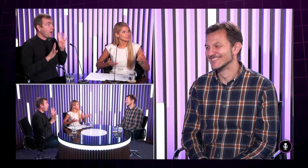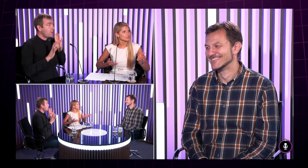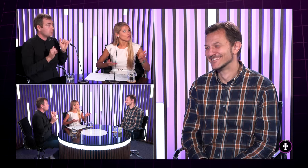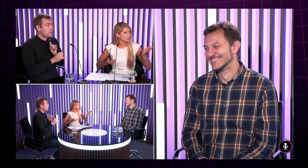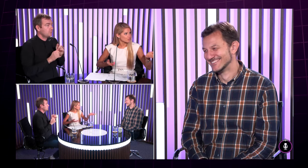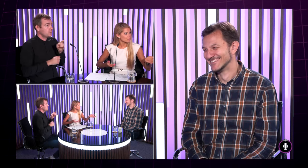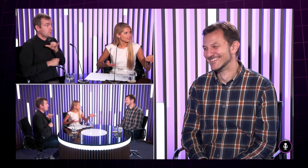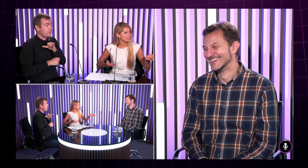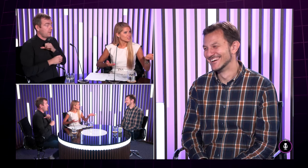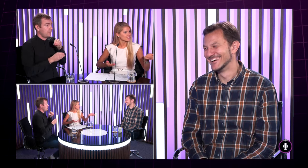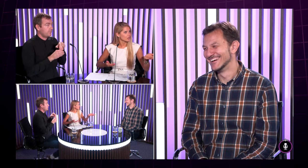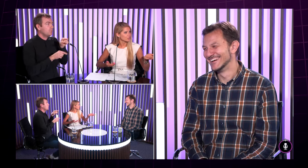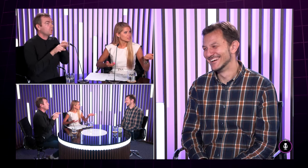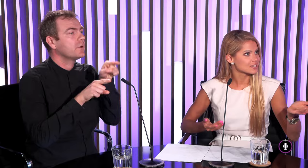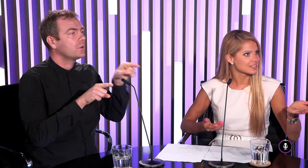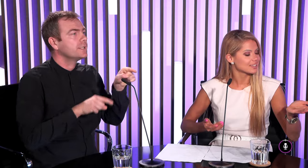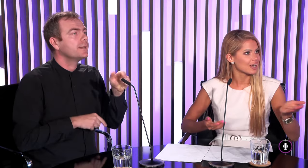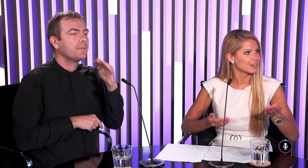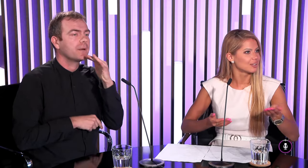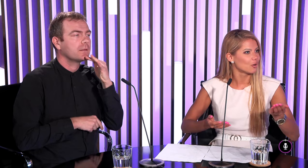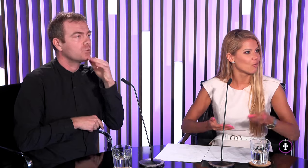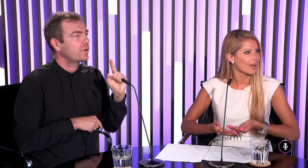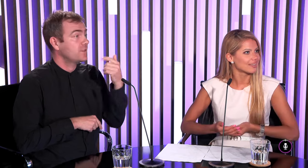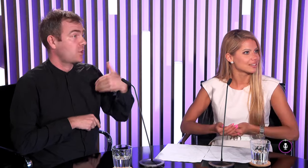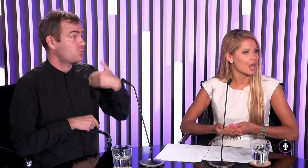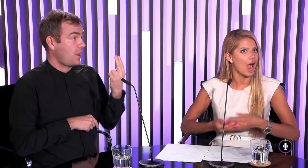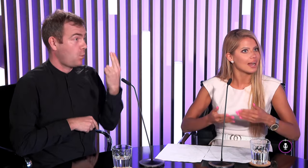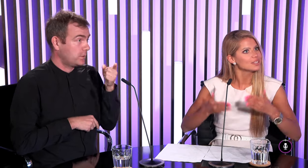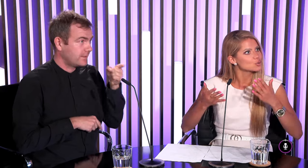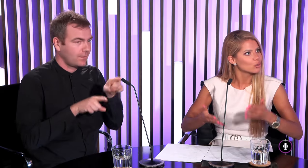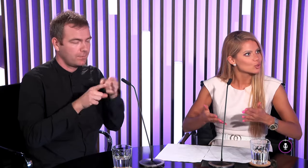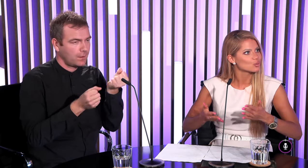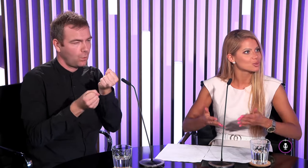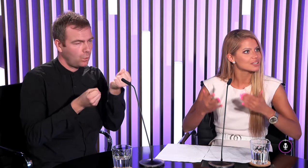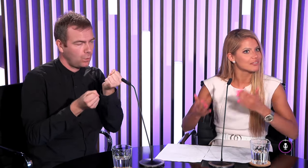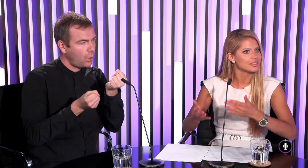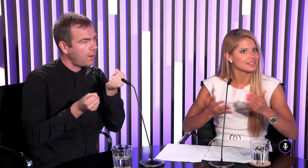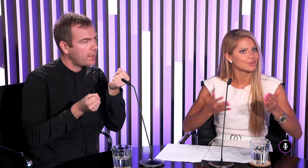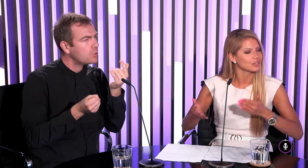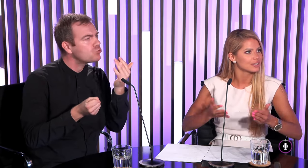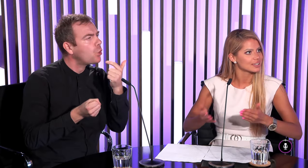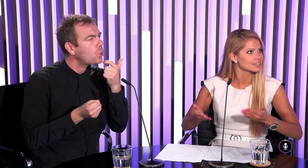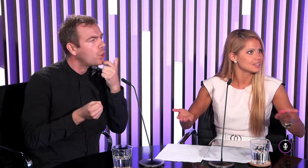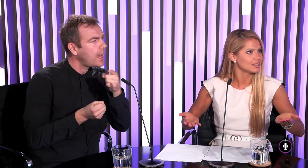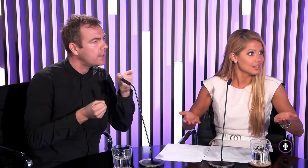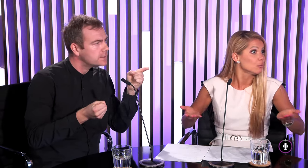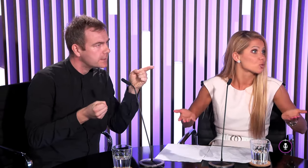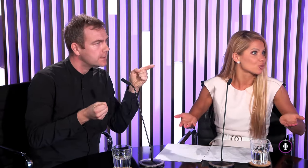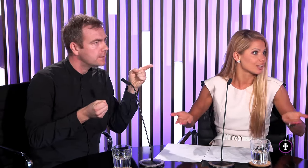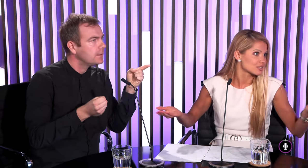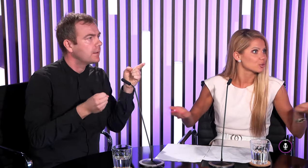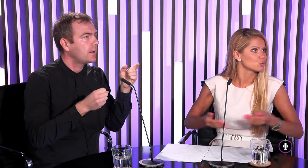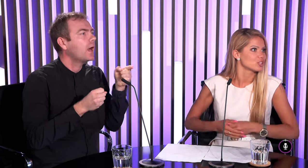takýchto jazykov? Lebo keďže aj prednášate na univerzite, ovládate. A akým spôsobom sa vy tieto iné jazyky,